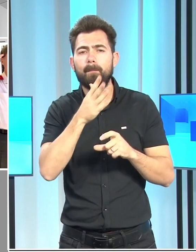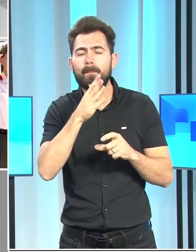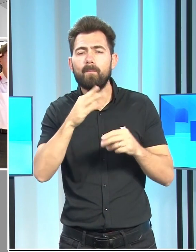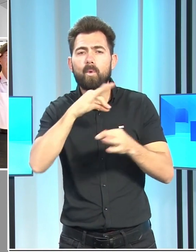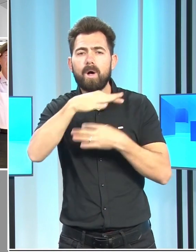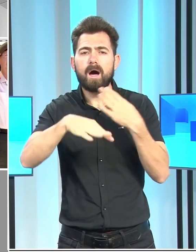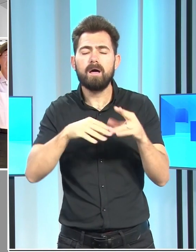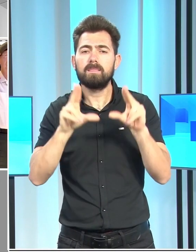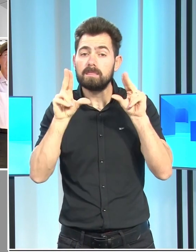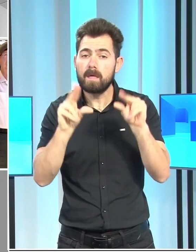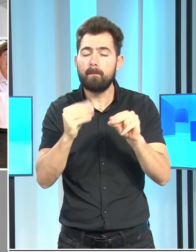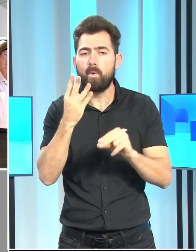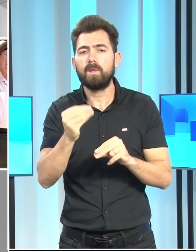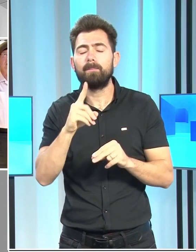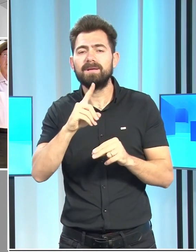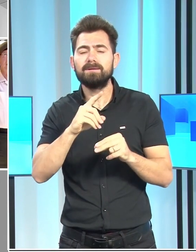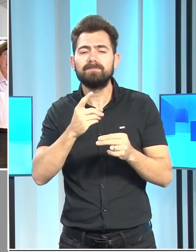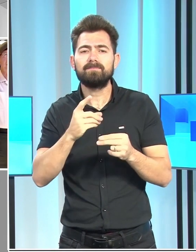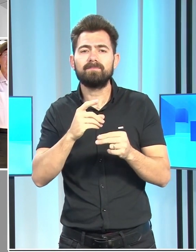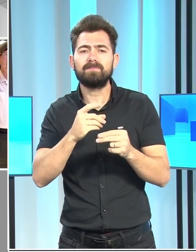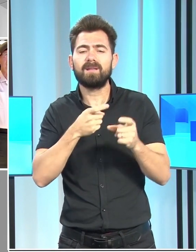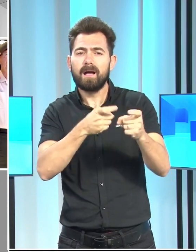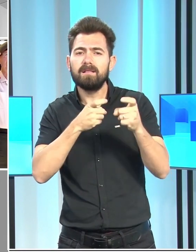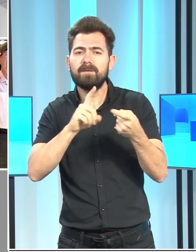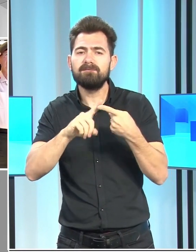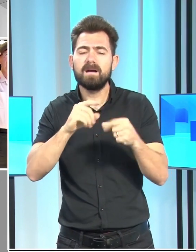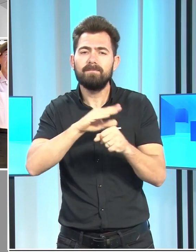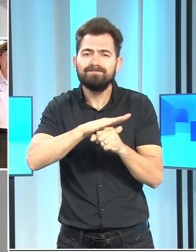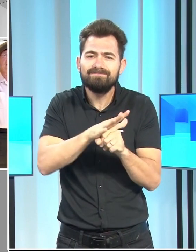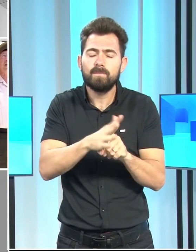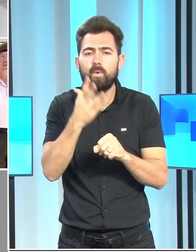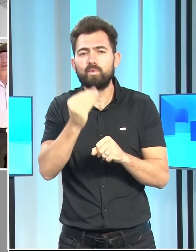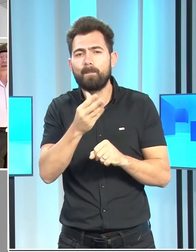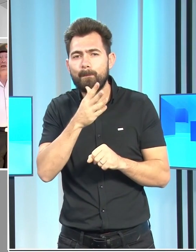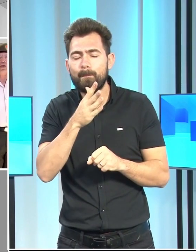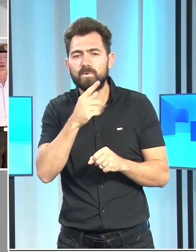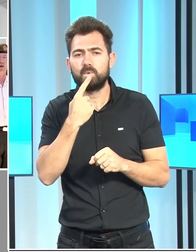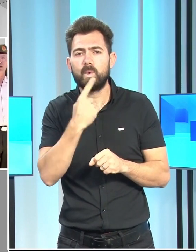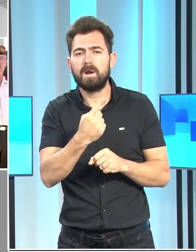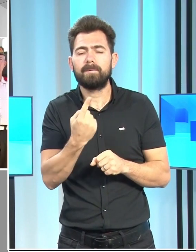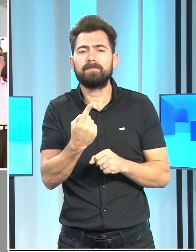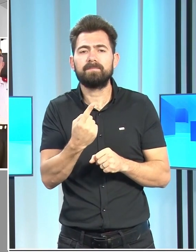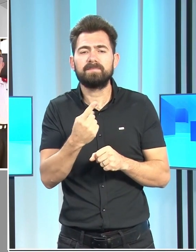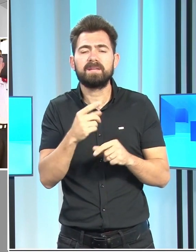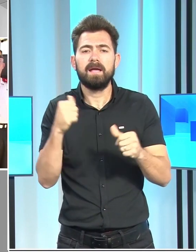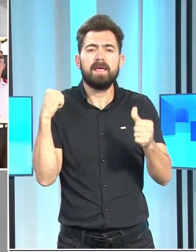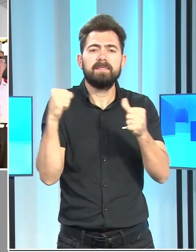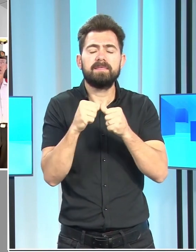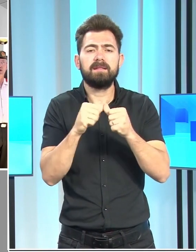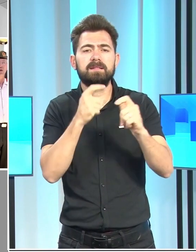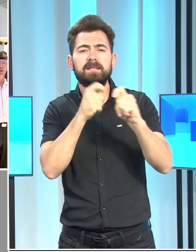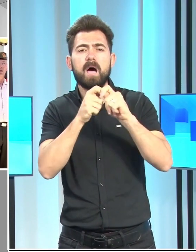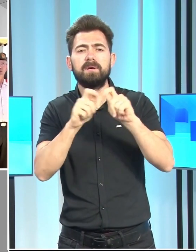tam anlamıyla bir katliam ve barbarlık olduğu ifade edilerek yeniden restore edilen